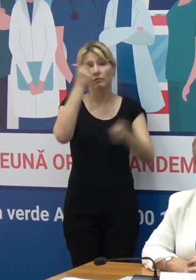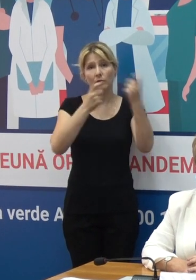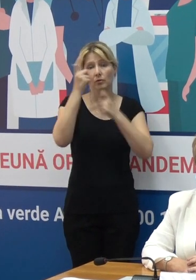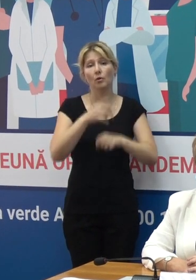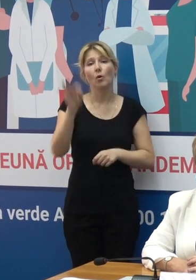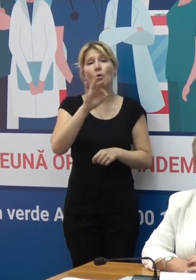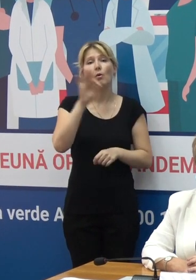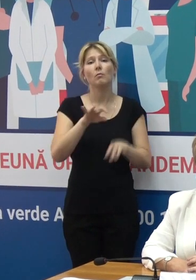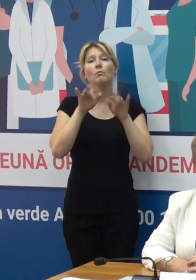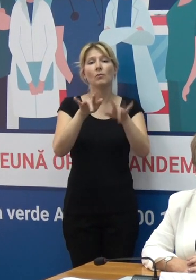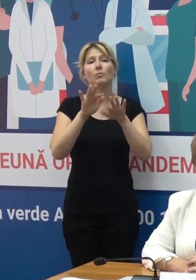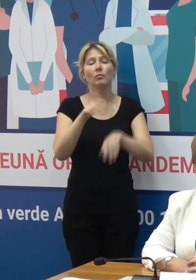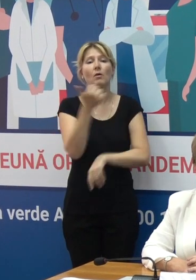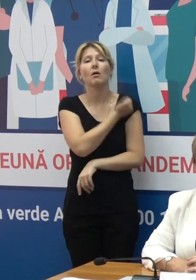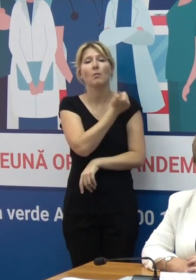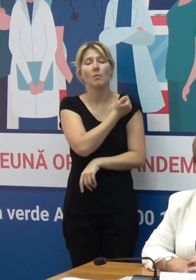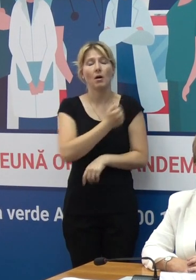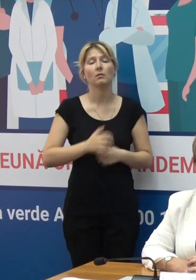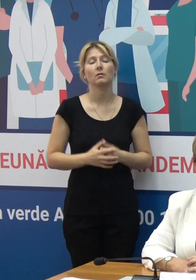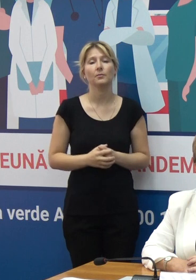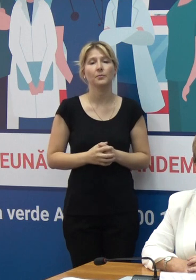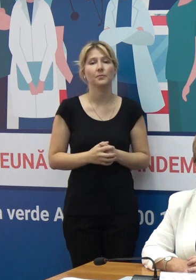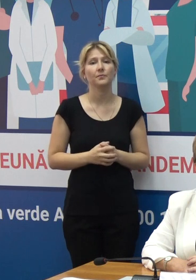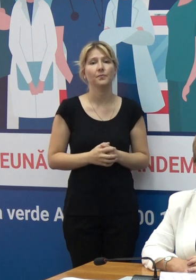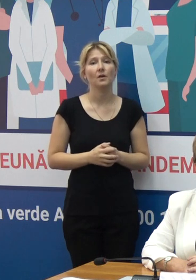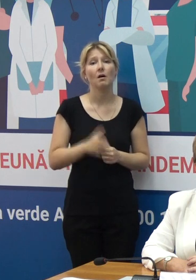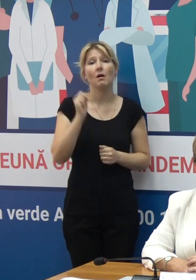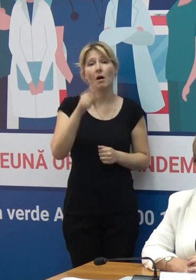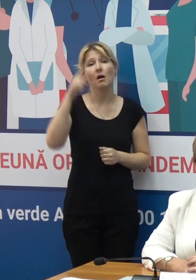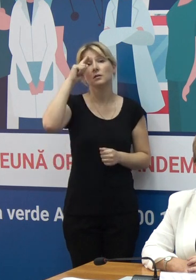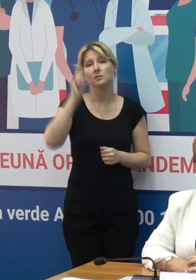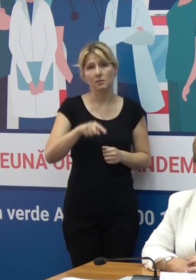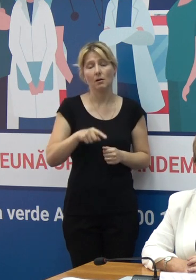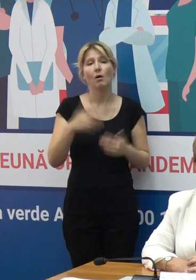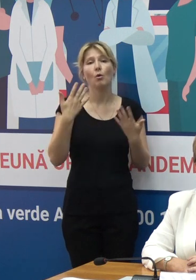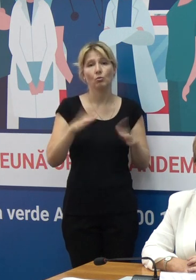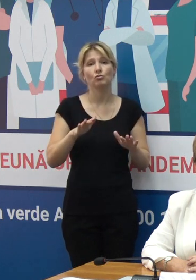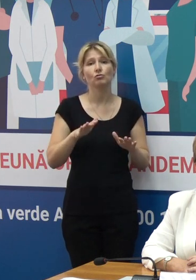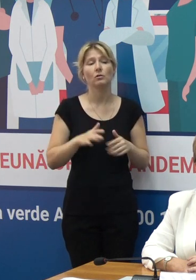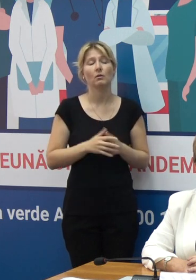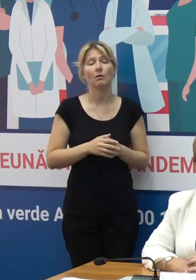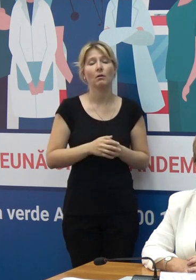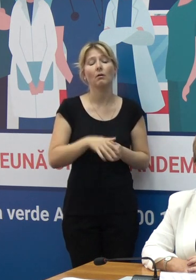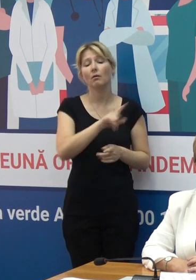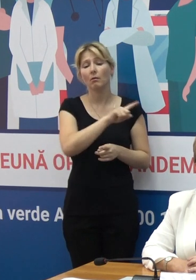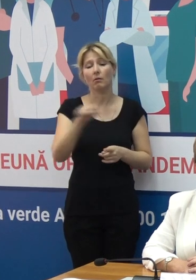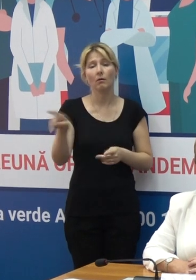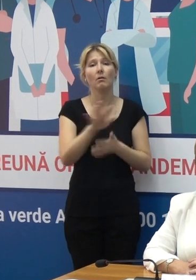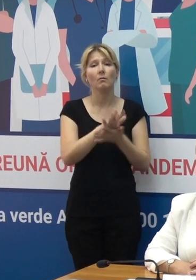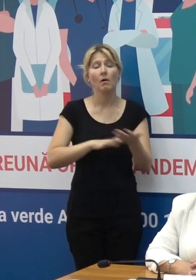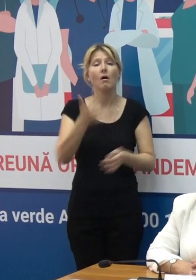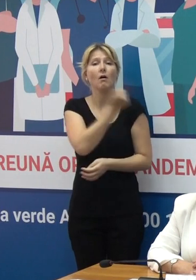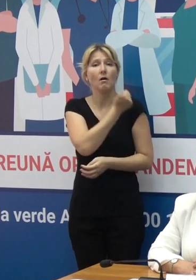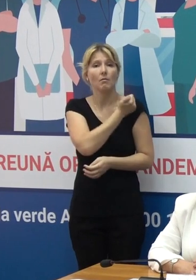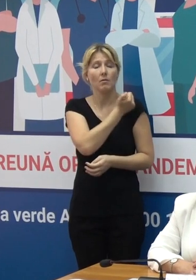referitor procesul de derulare a campaniei de vaccinare. După cum cunoașteți bine, campania de vaccinare în